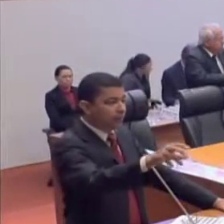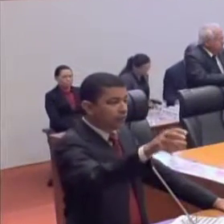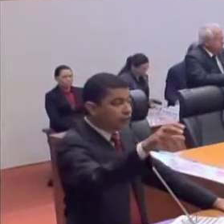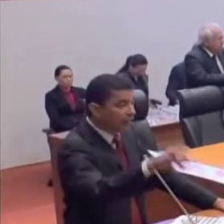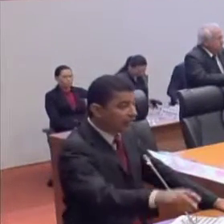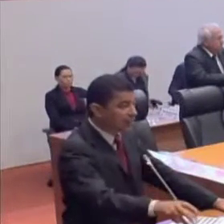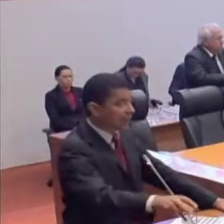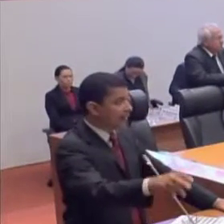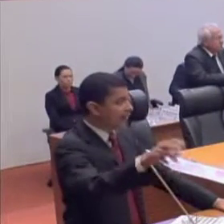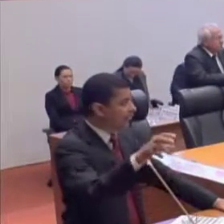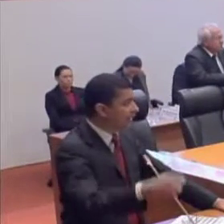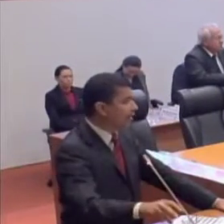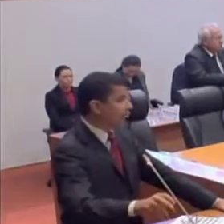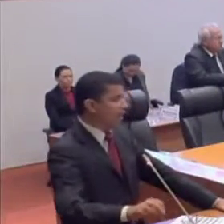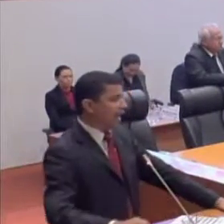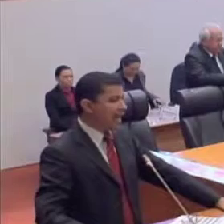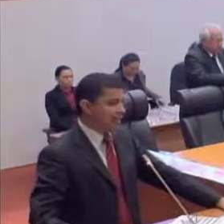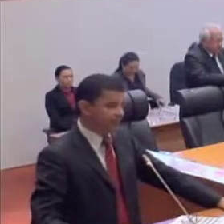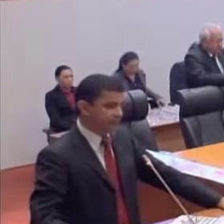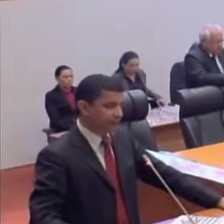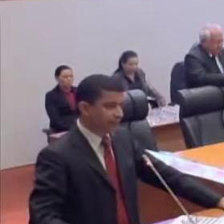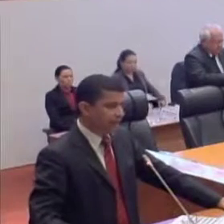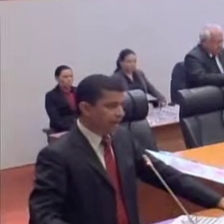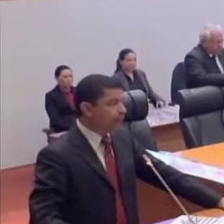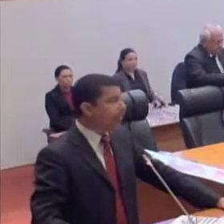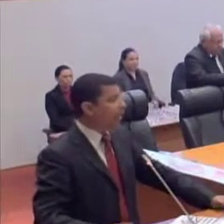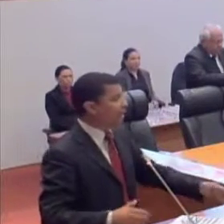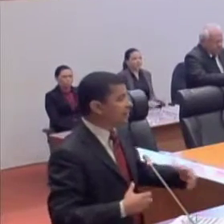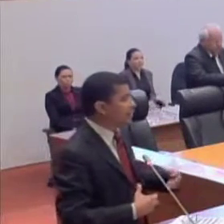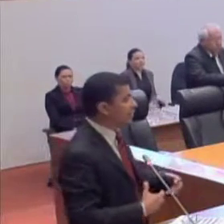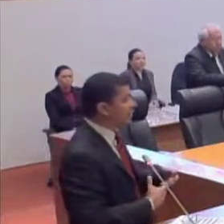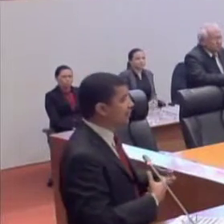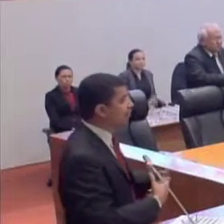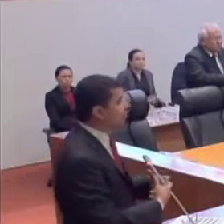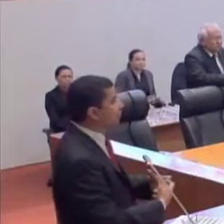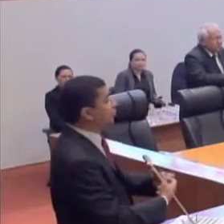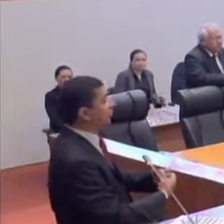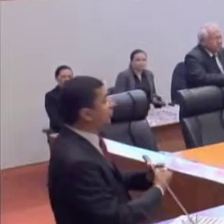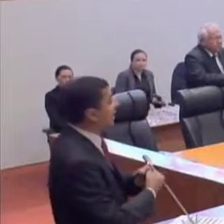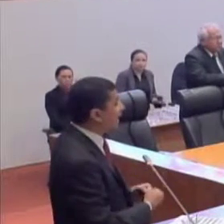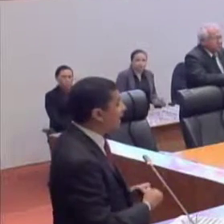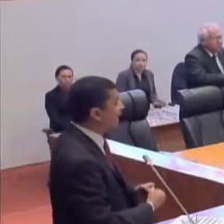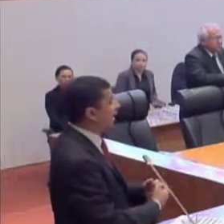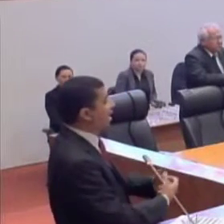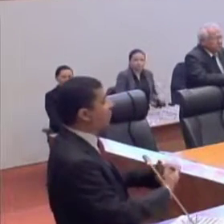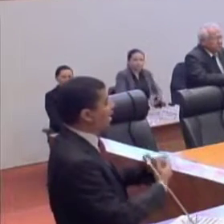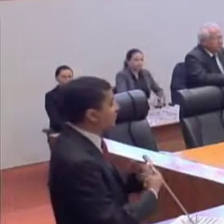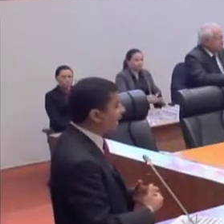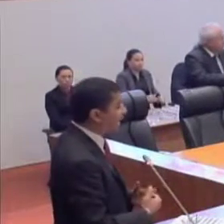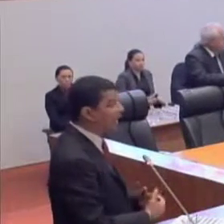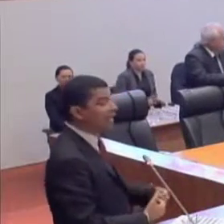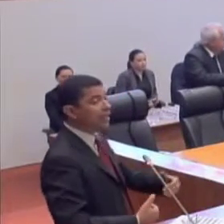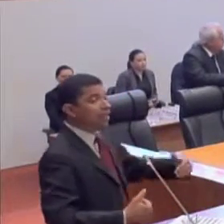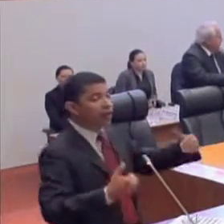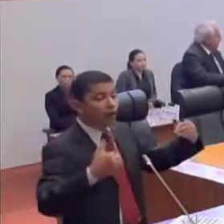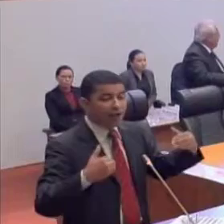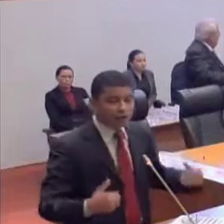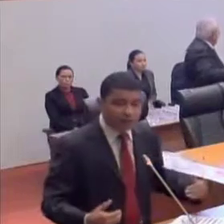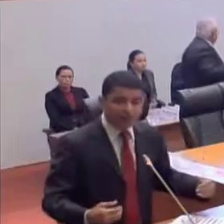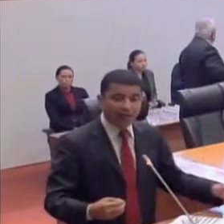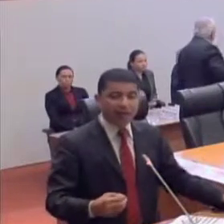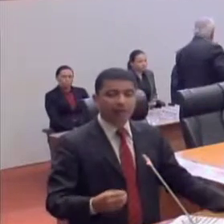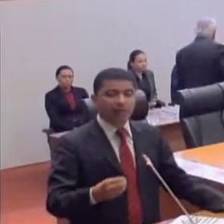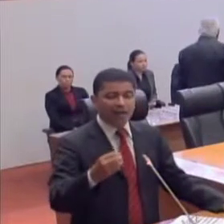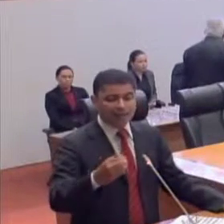Colocaram vigilância dentro da área. A população está se sentindo intimidada, ameaçada e